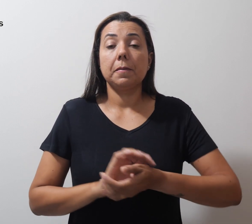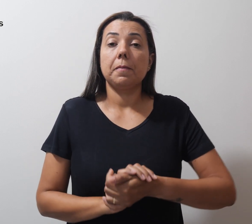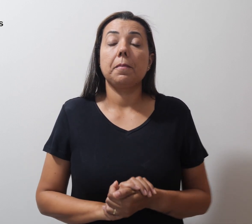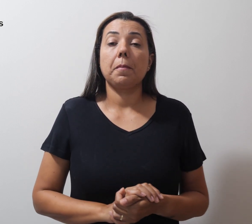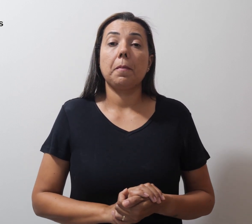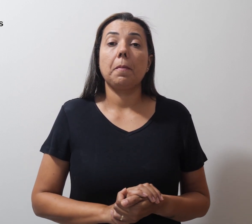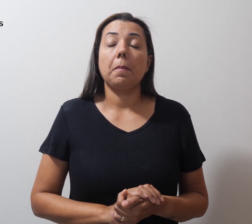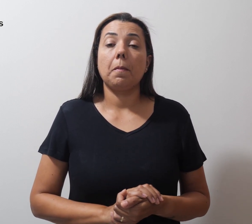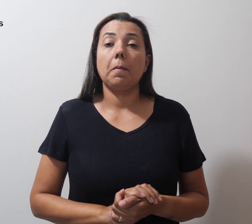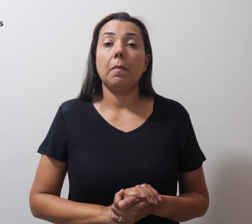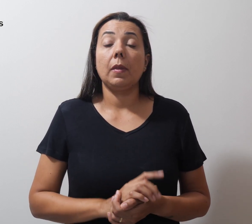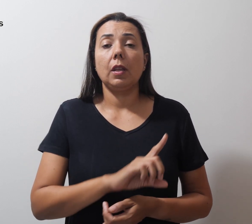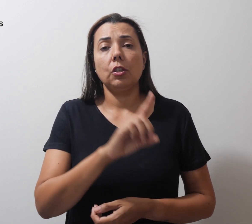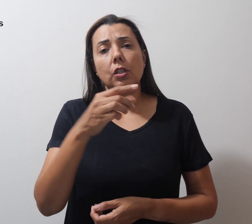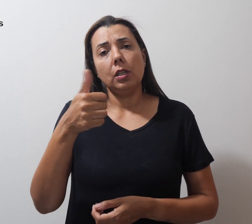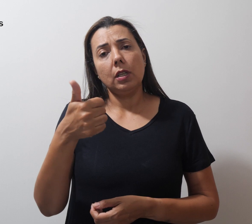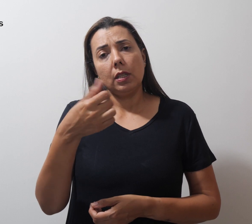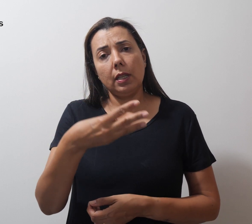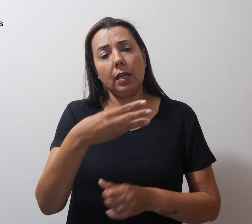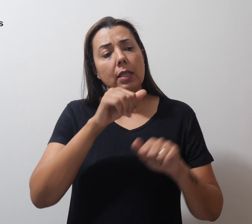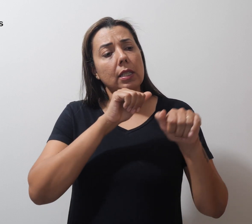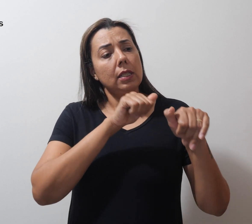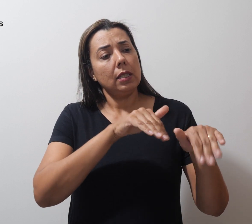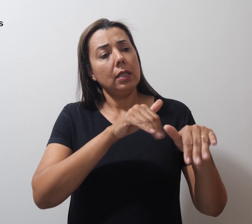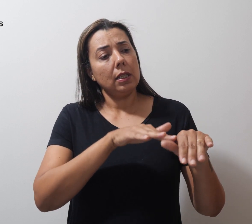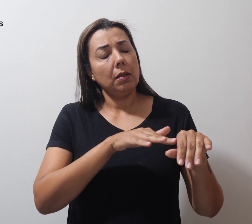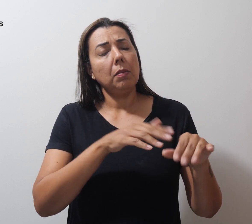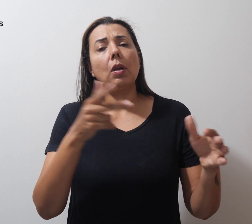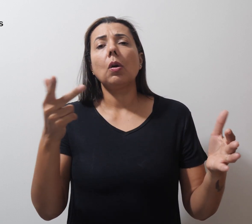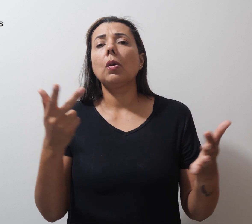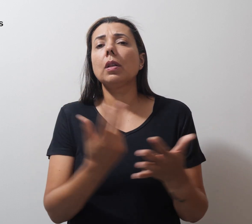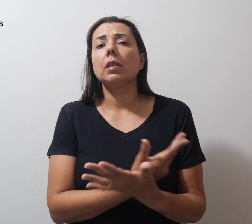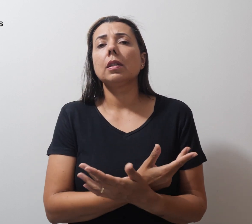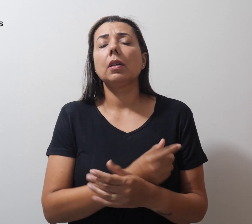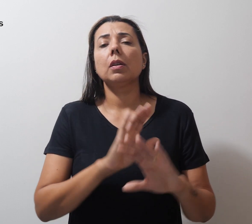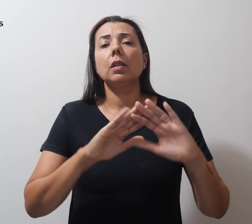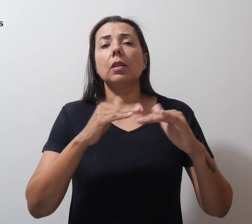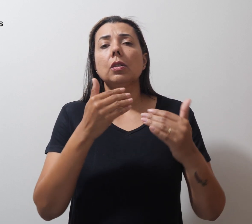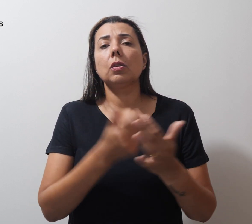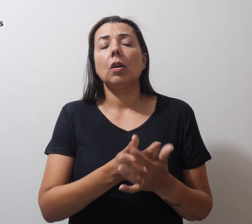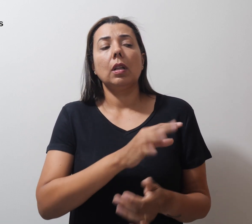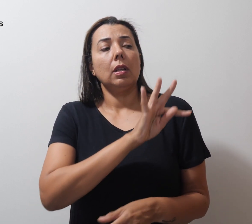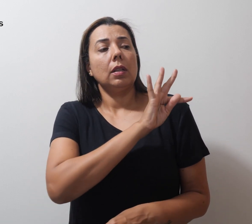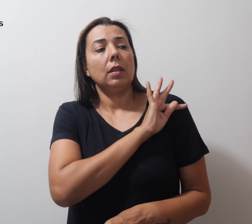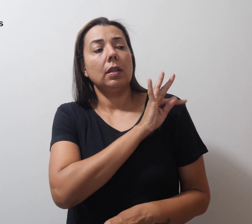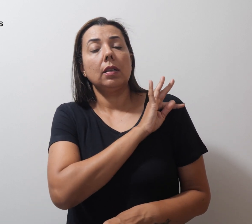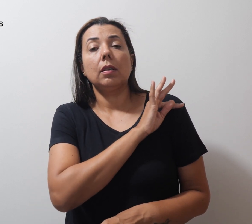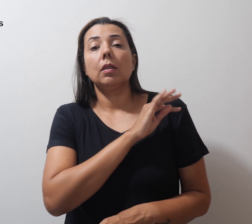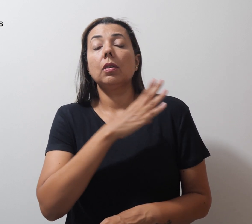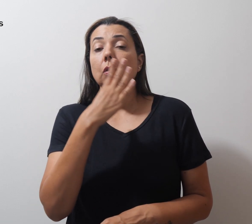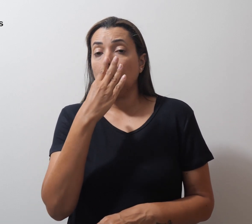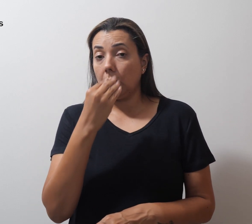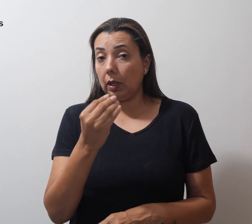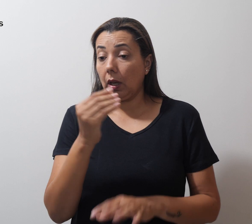Dia 13 de setembro, aconteceu na Escola Técnica do Guará um evento